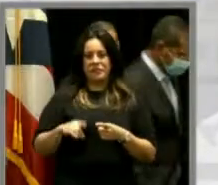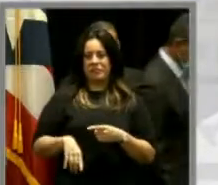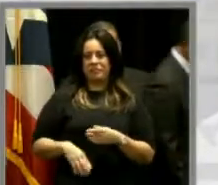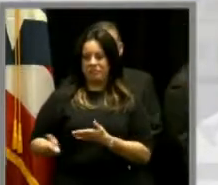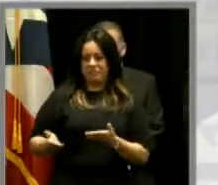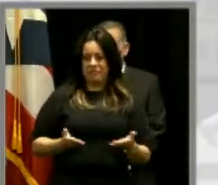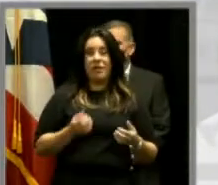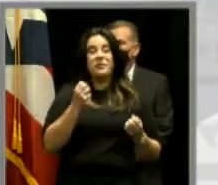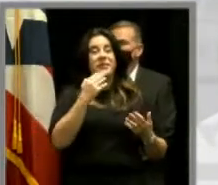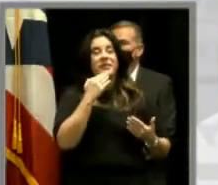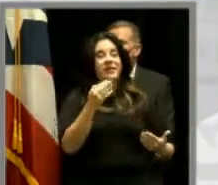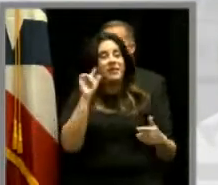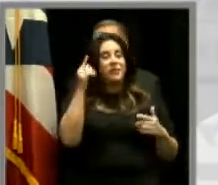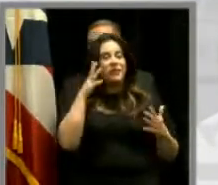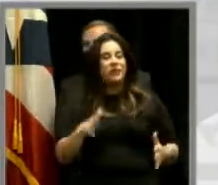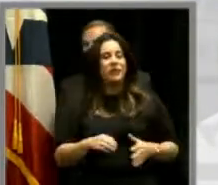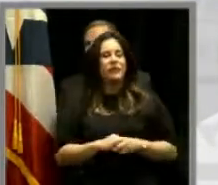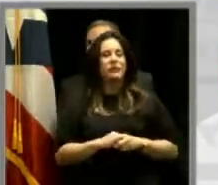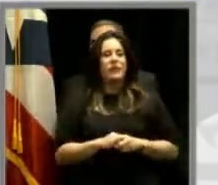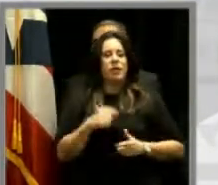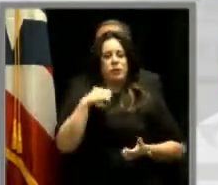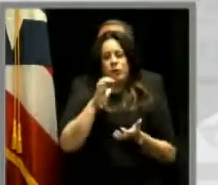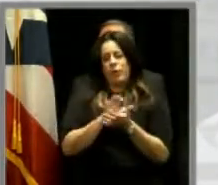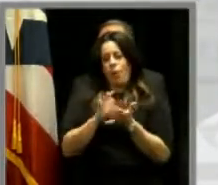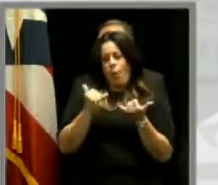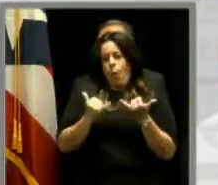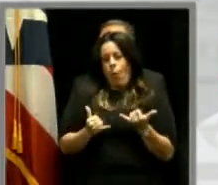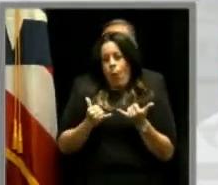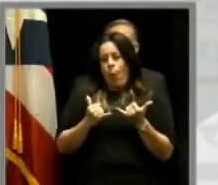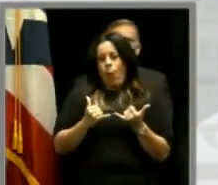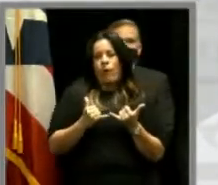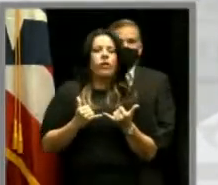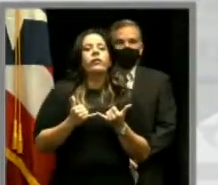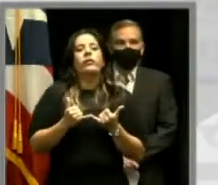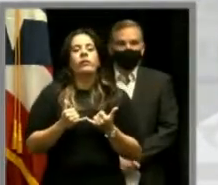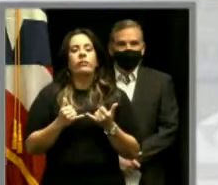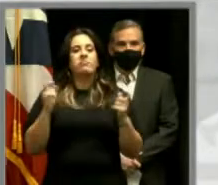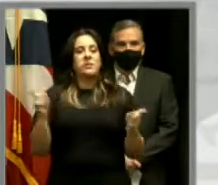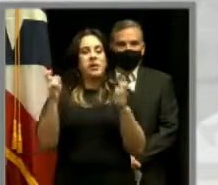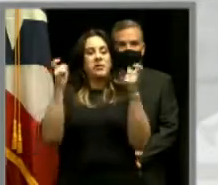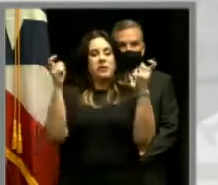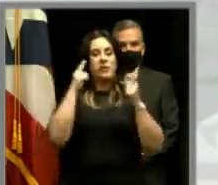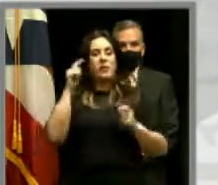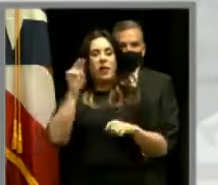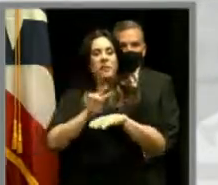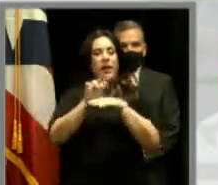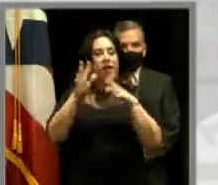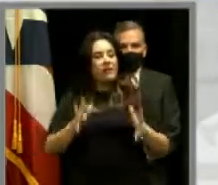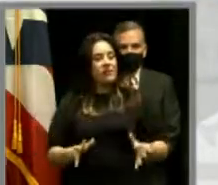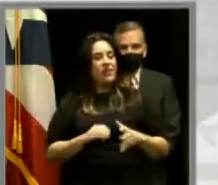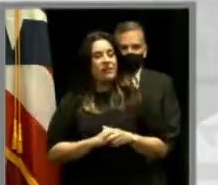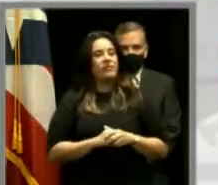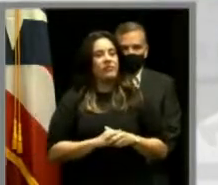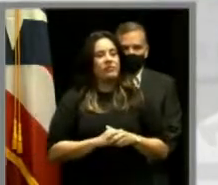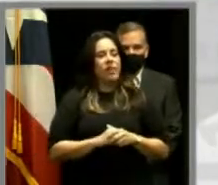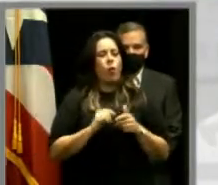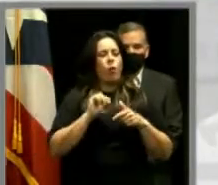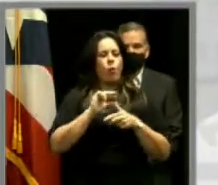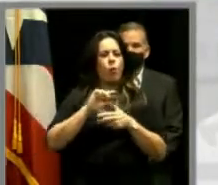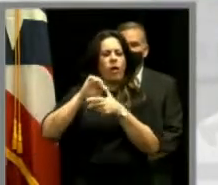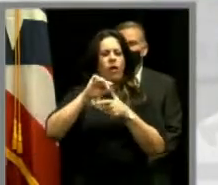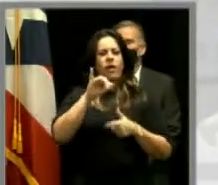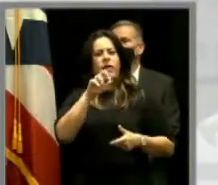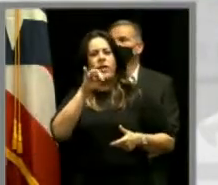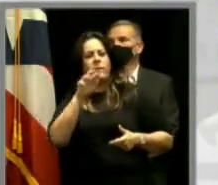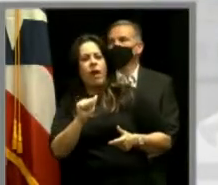Muchas gracias, gobernador. Yo creo que hoy es un día, debe ser un día de celebración para los viequenses. Cuando los huracanes Irma y